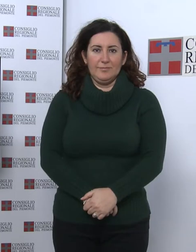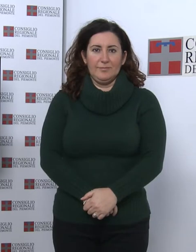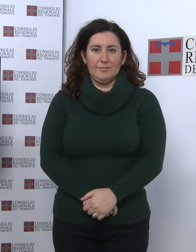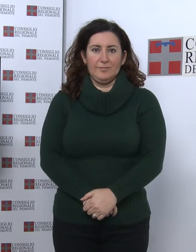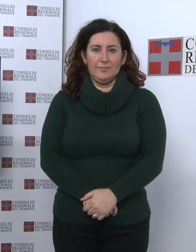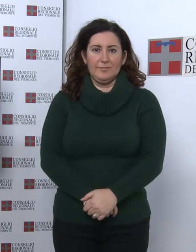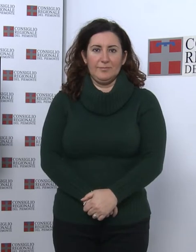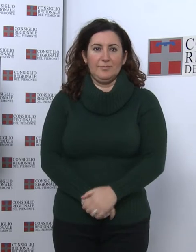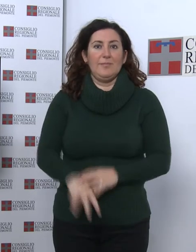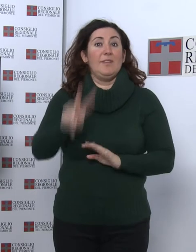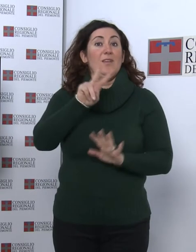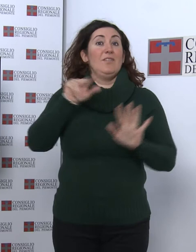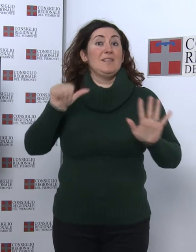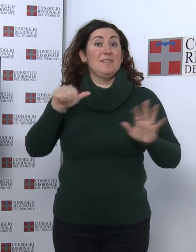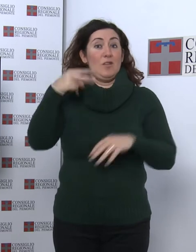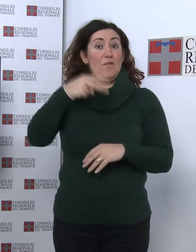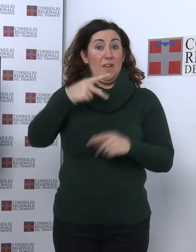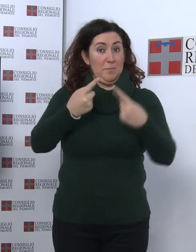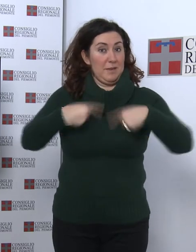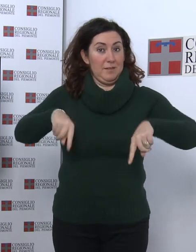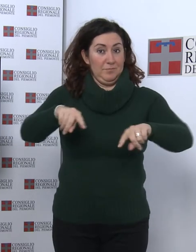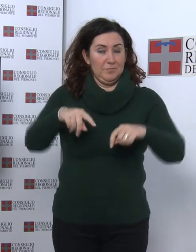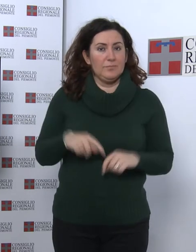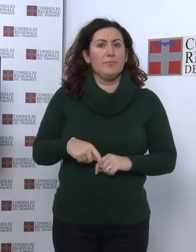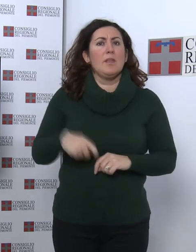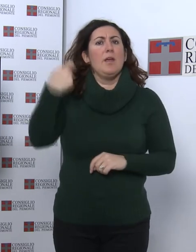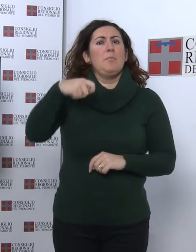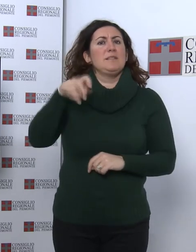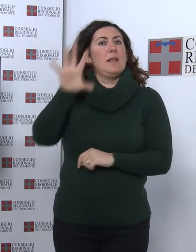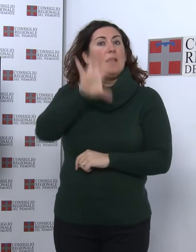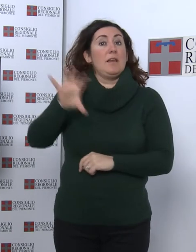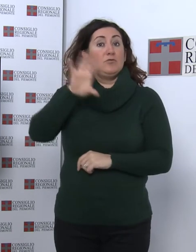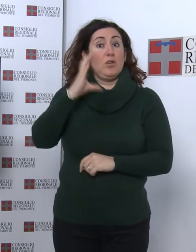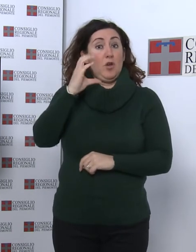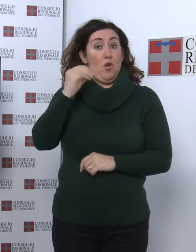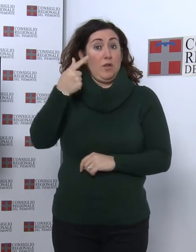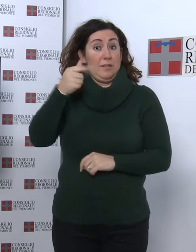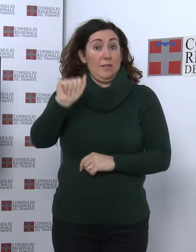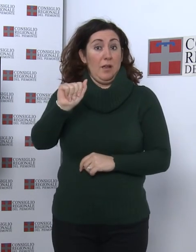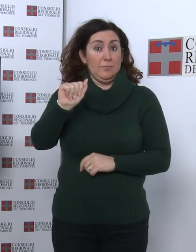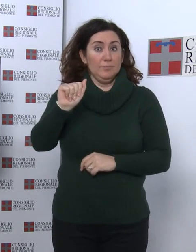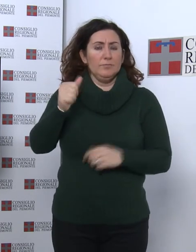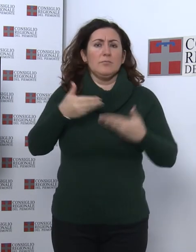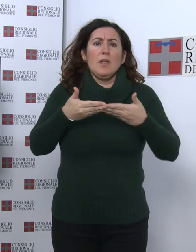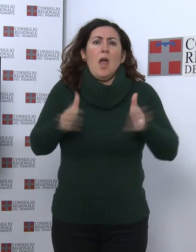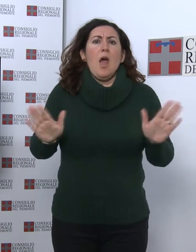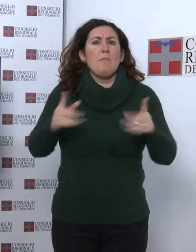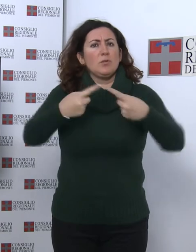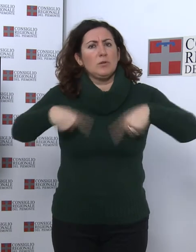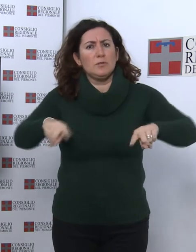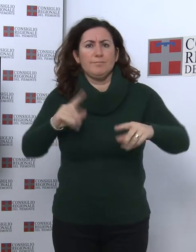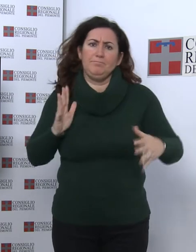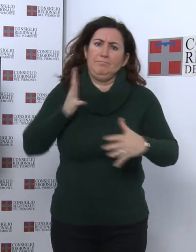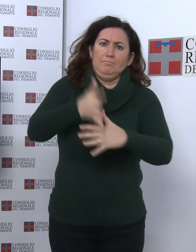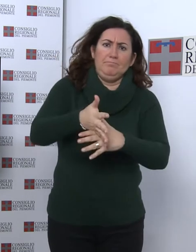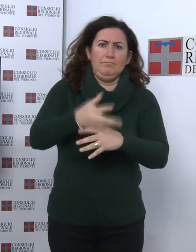La seduta del 26 novembre Il Presidente della Regione Roberto Cota ha intervenuto in apertura di seduta in merito alle indiscrezioni